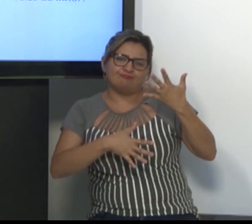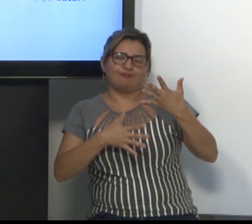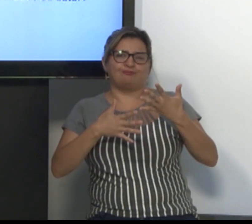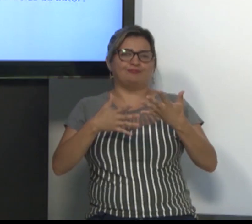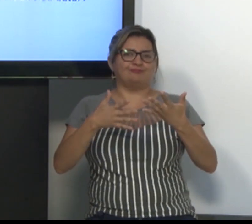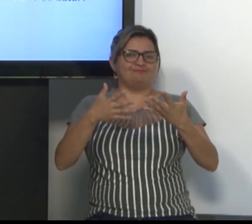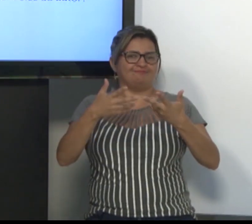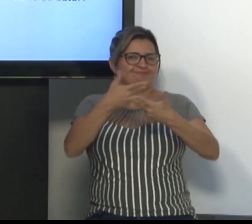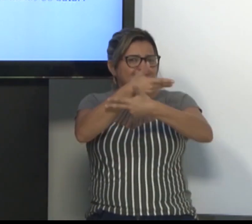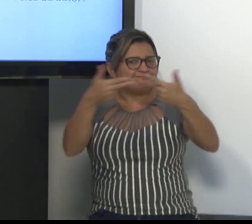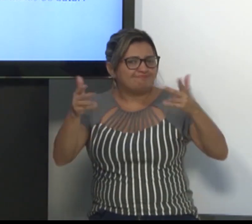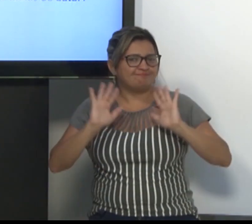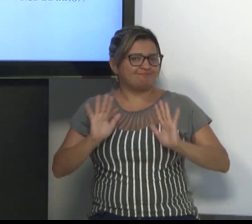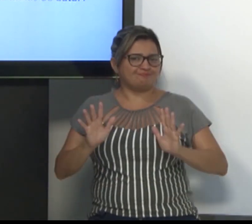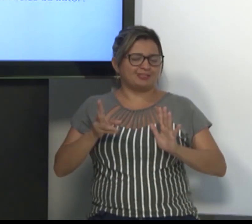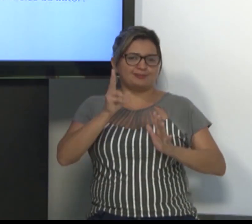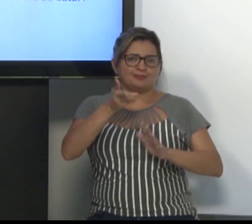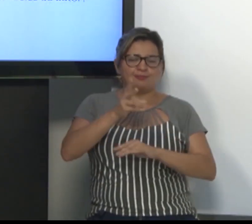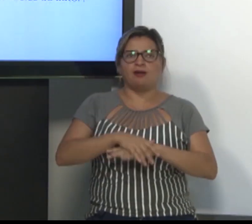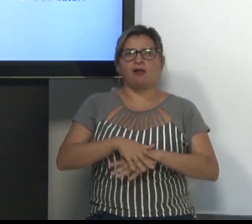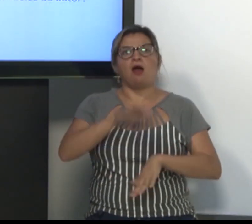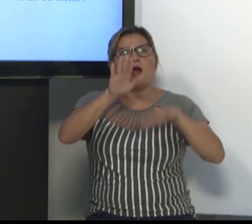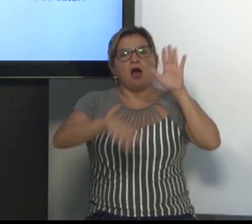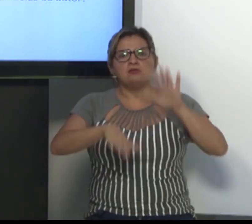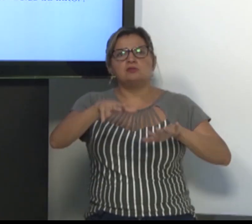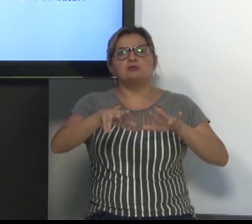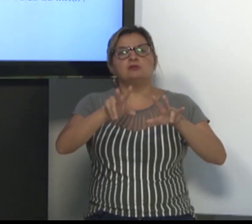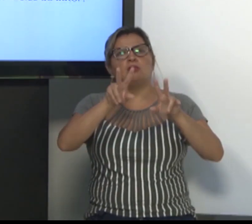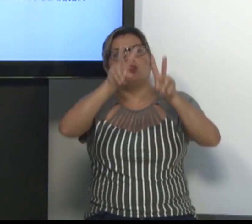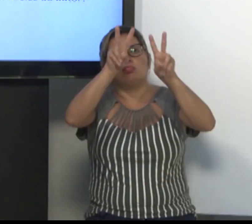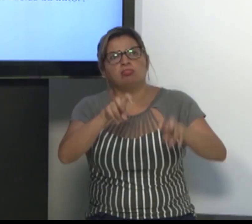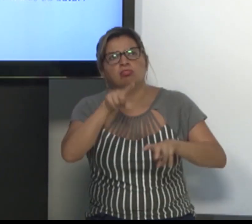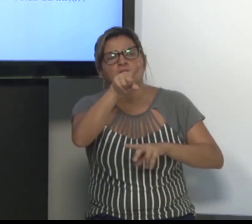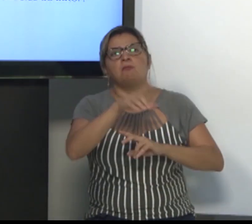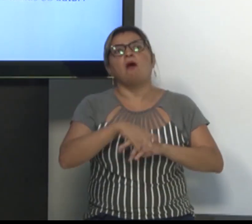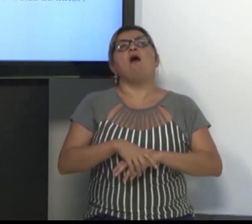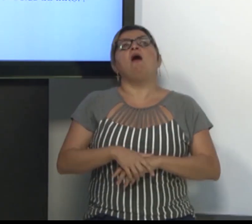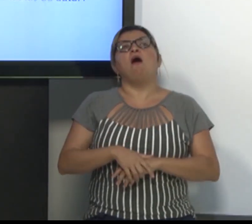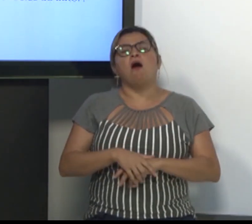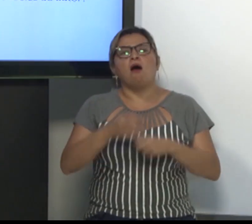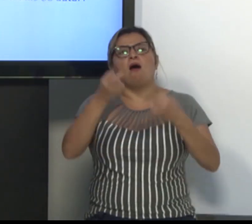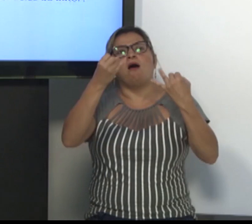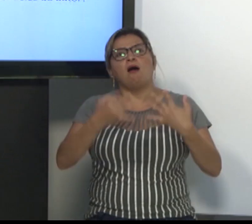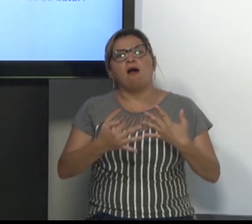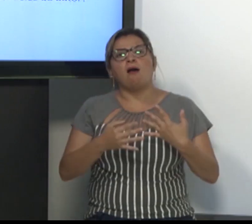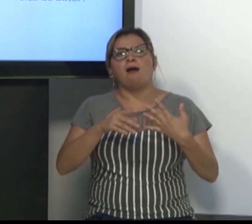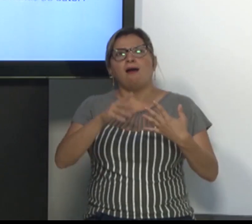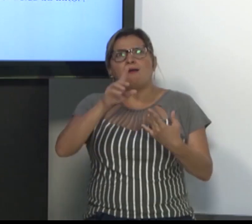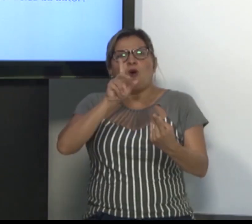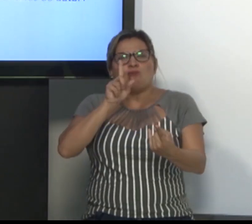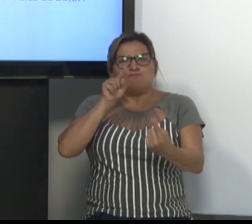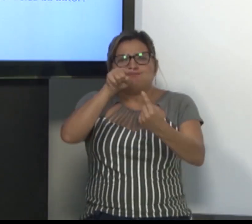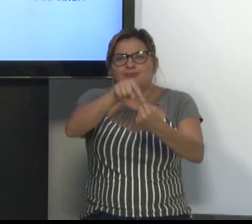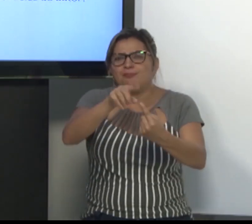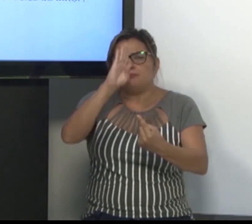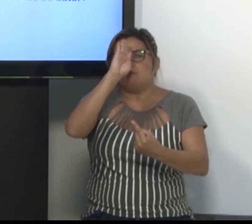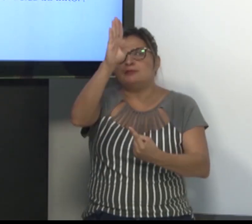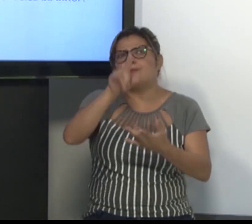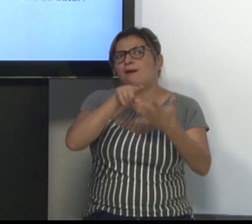sinais. Naquele tema, na explicação daquele tema, eu consigo captar o